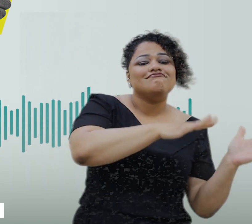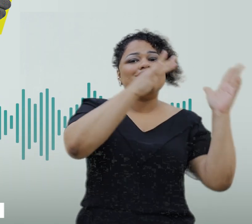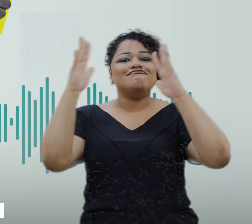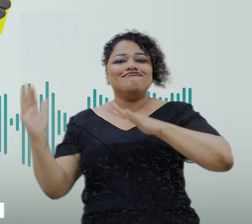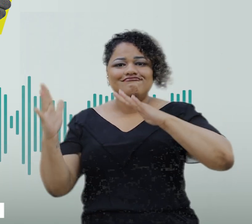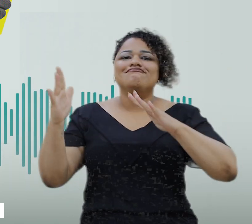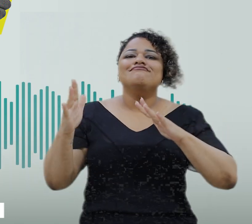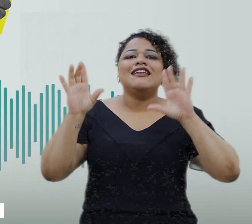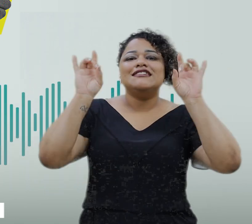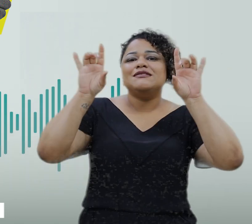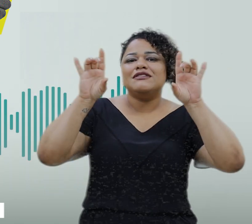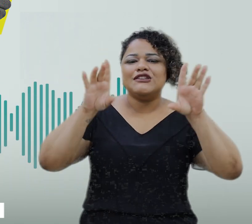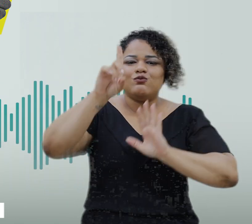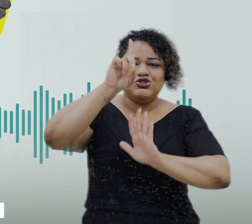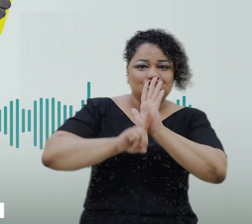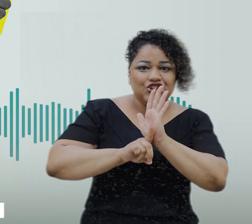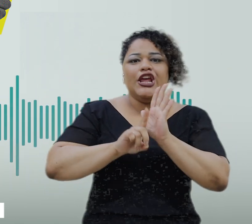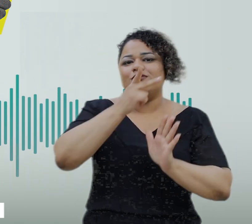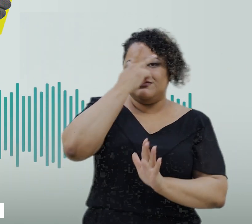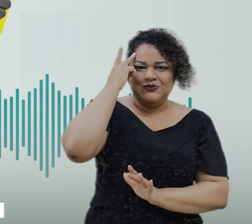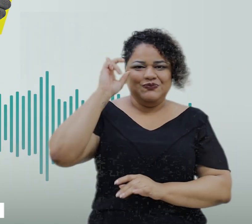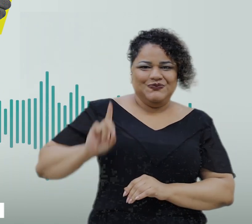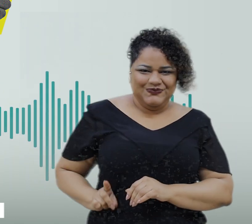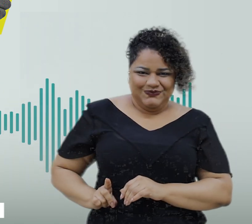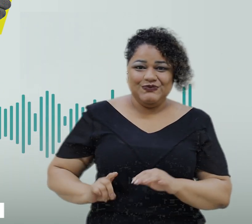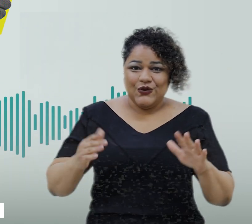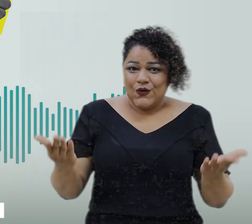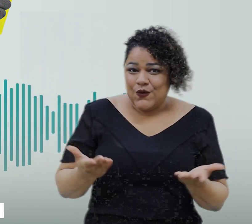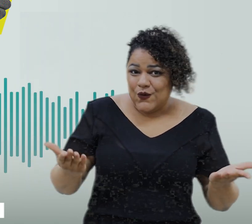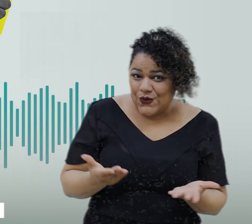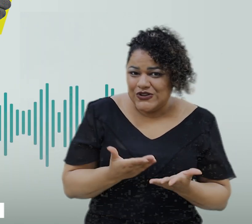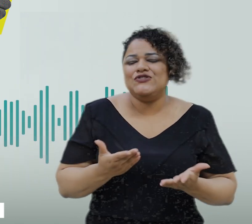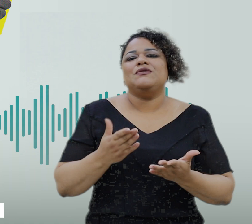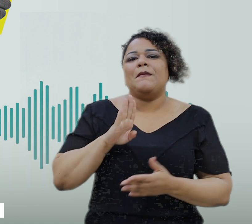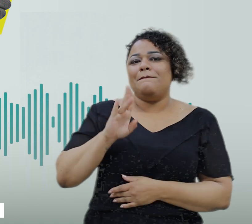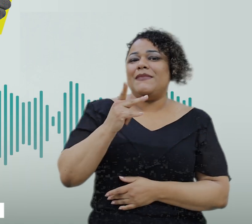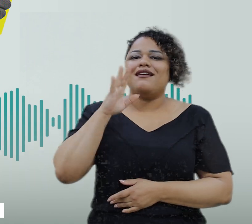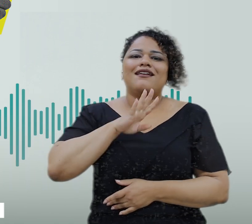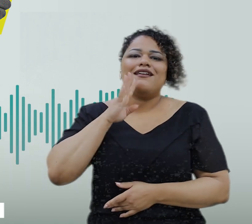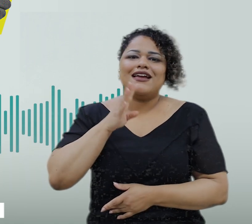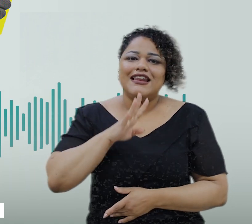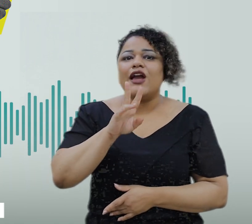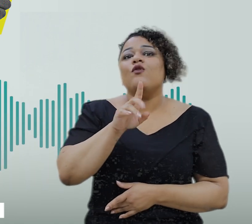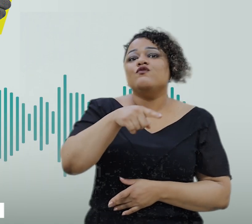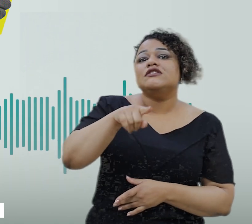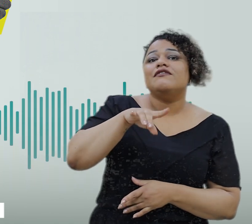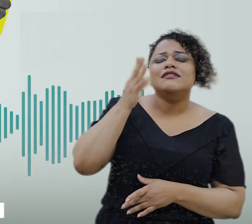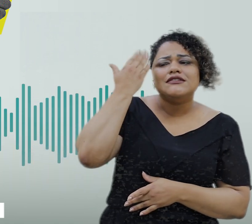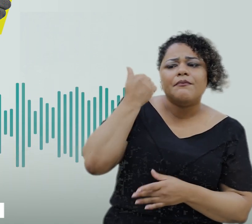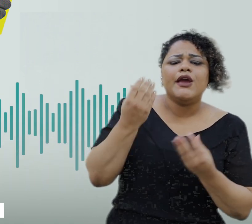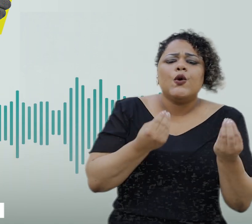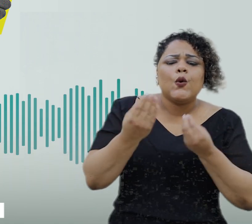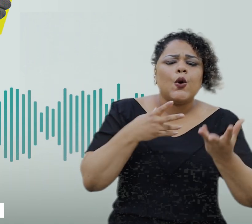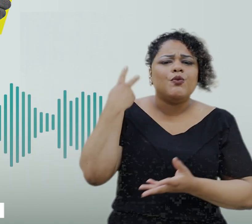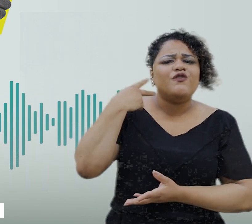especial sobre os direitos da pessoa com deficiência. No episódio de hoje do BH Legal, você também vai conhecer o que os vereadores